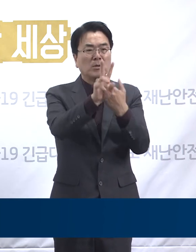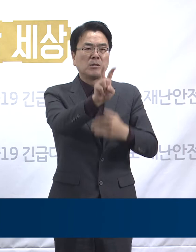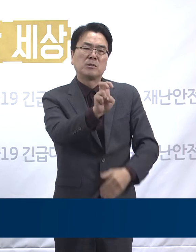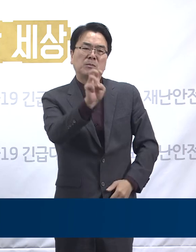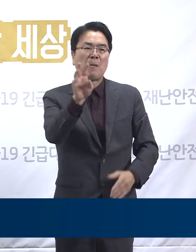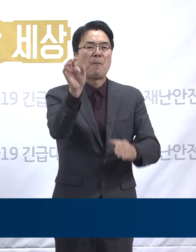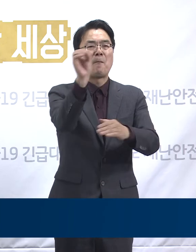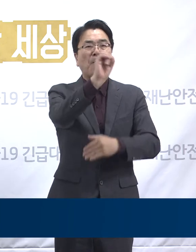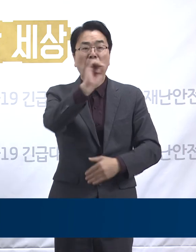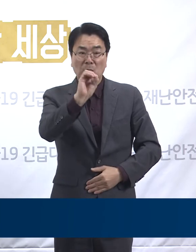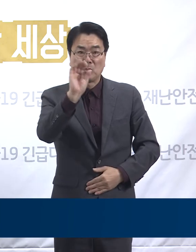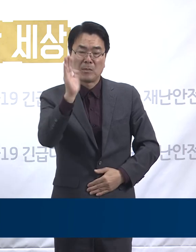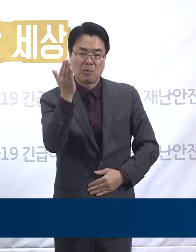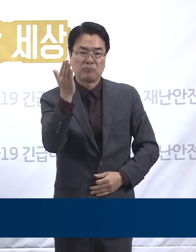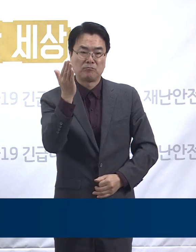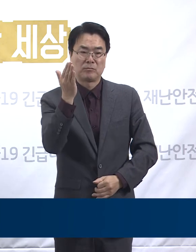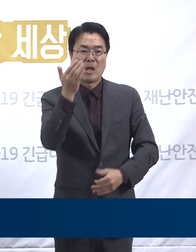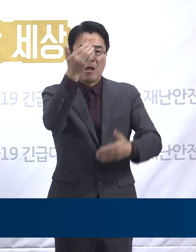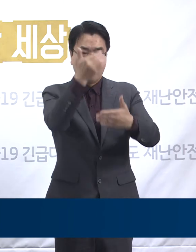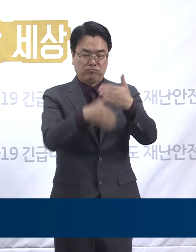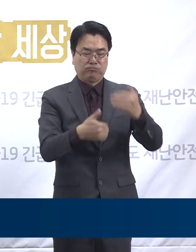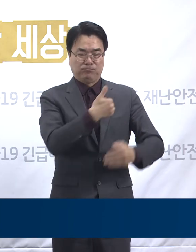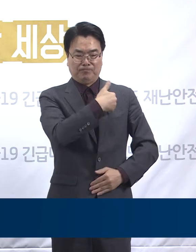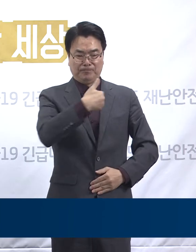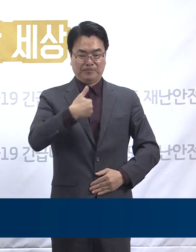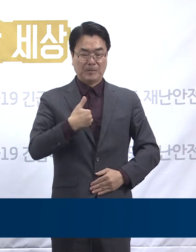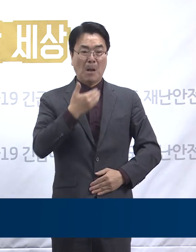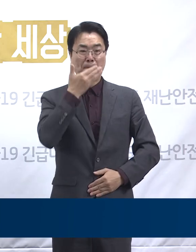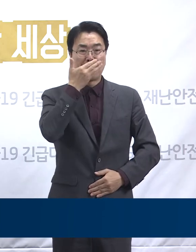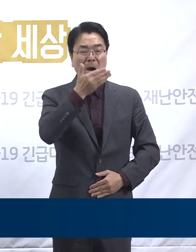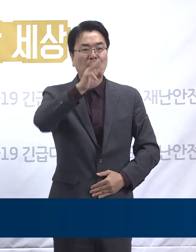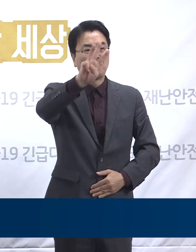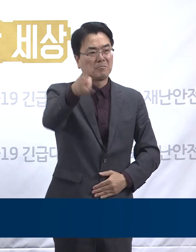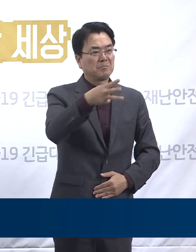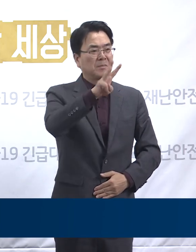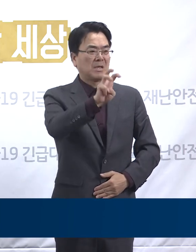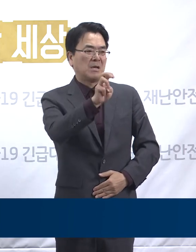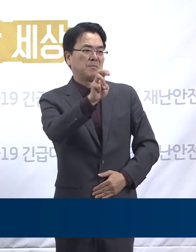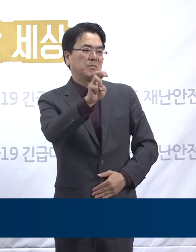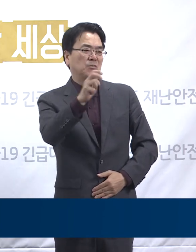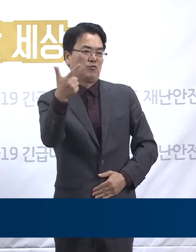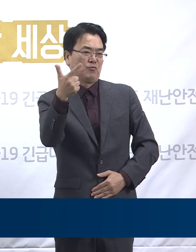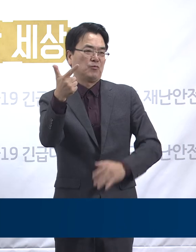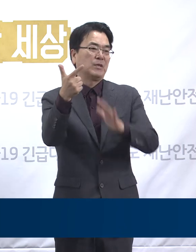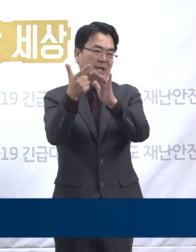잔여 수요 가능 인원은 336명입니다.